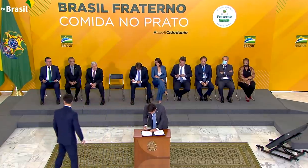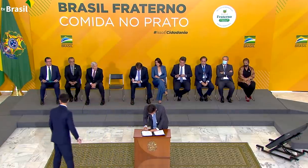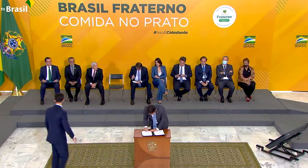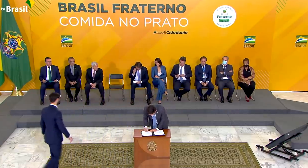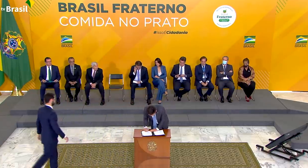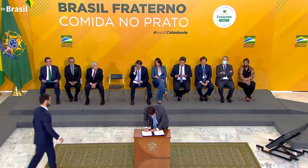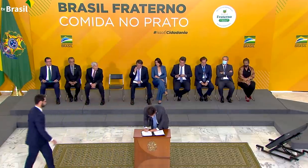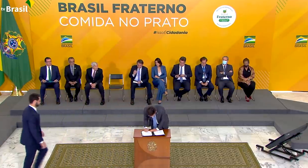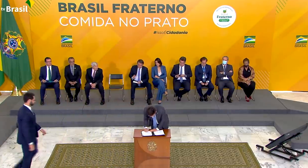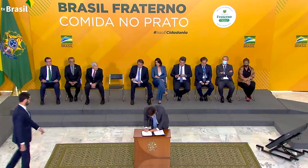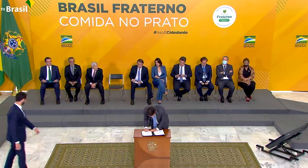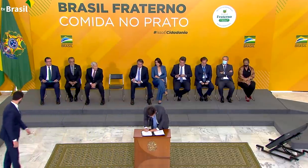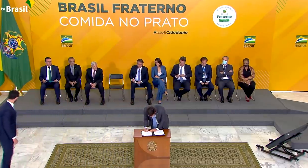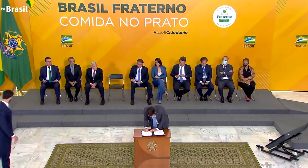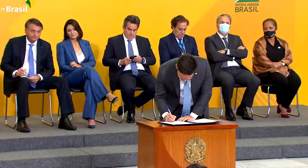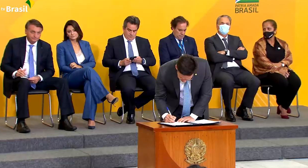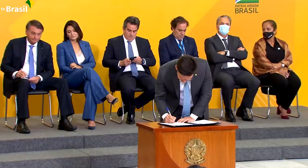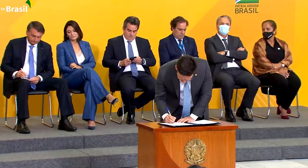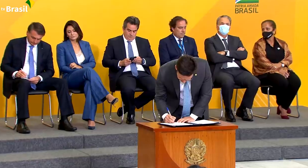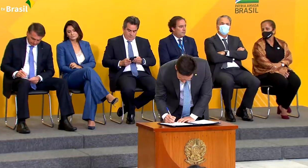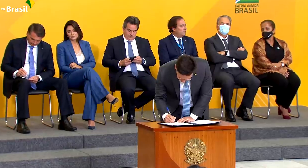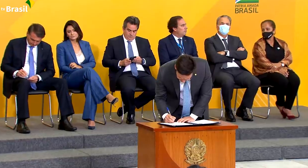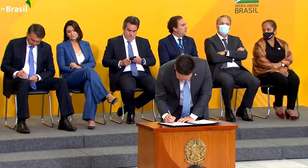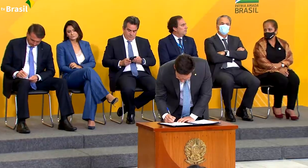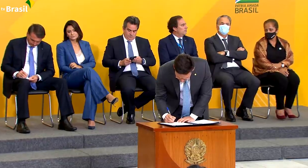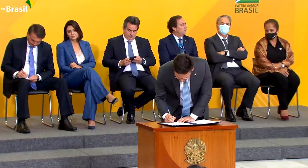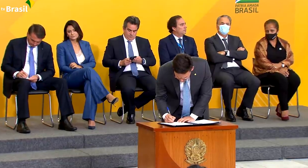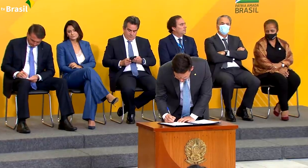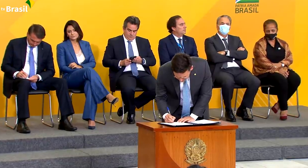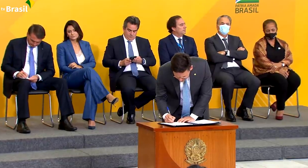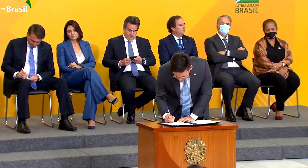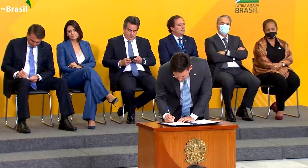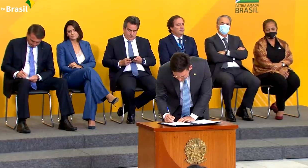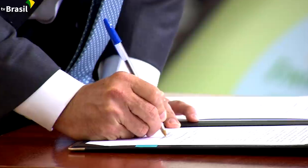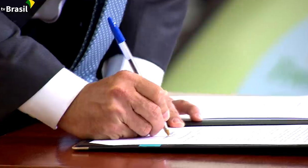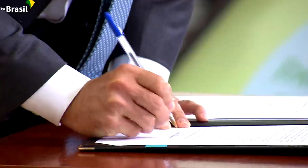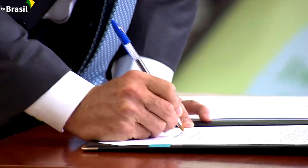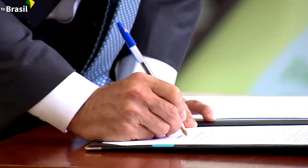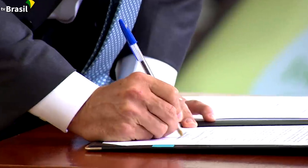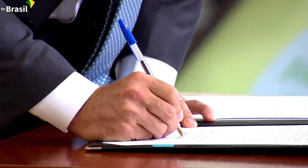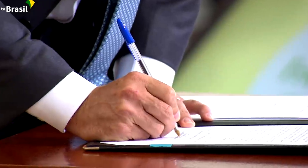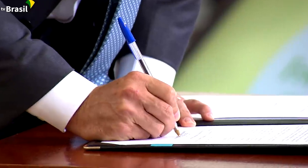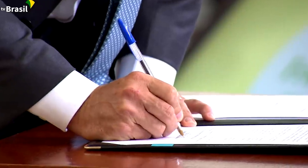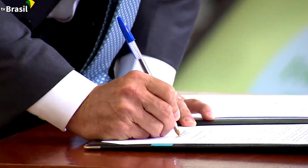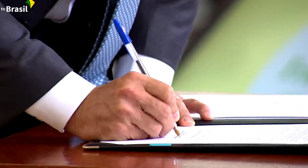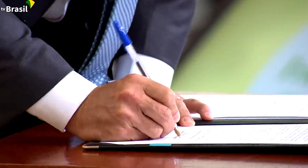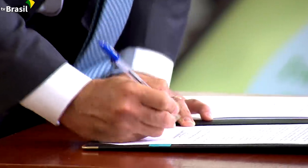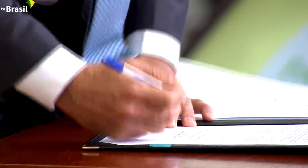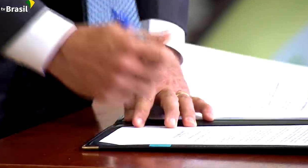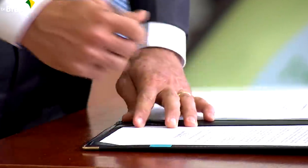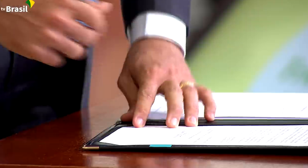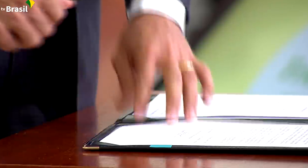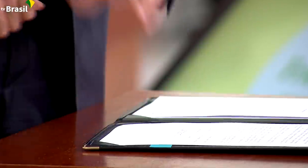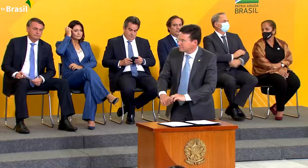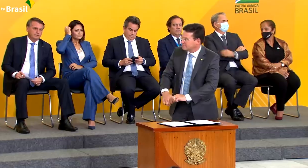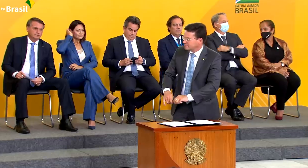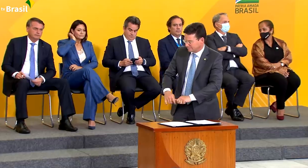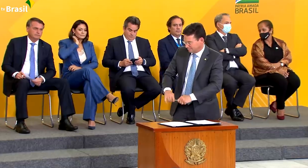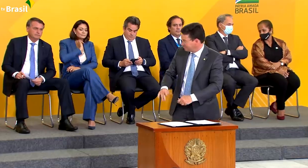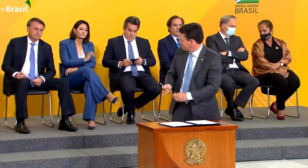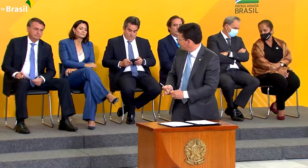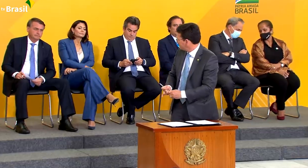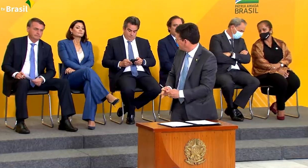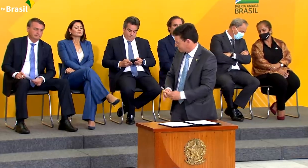Bancos de Alimentos. A regulamentação das adesões à Rede Brasileira de Bancos de Alimentos no programa